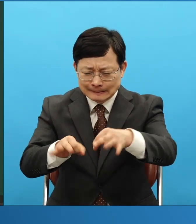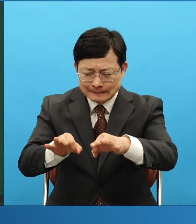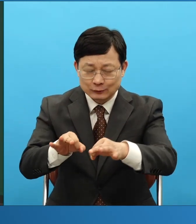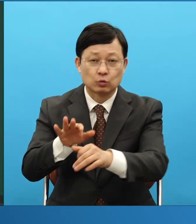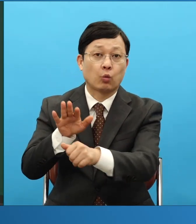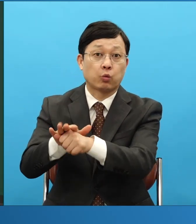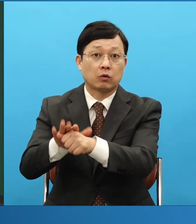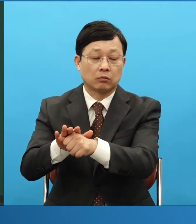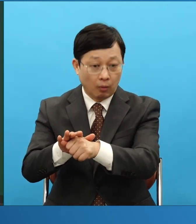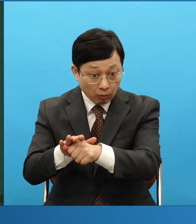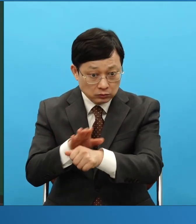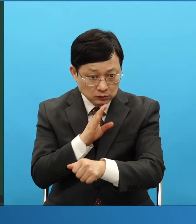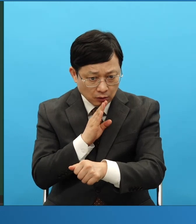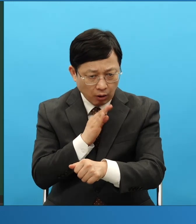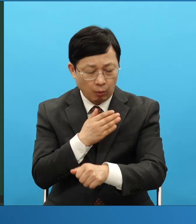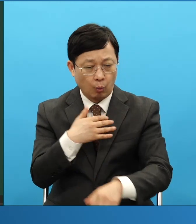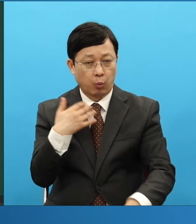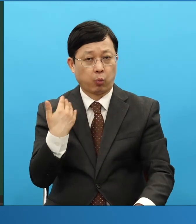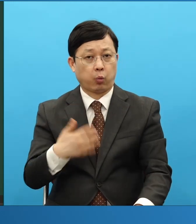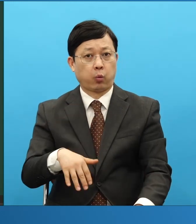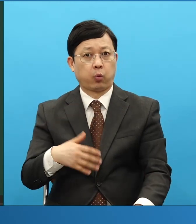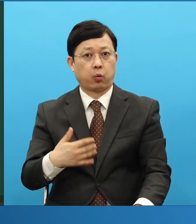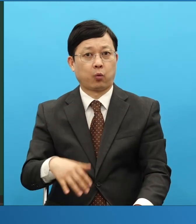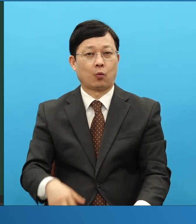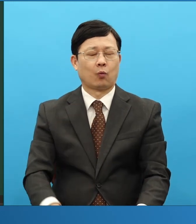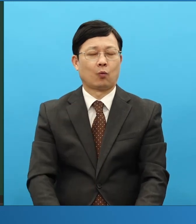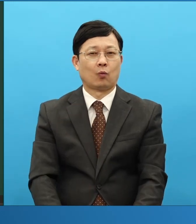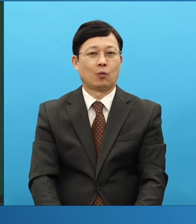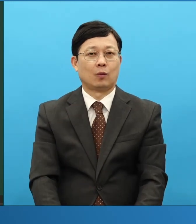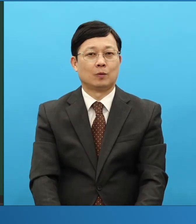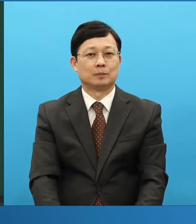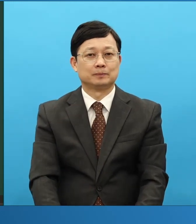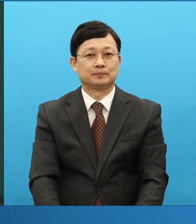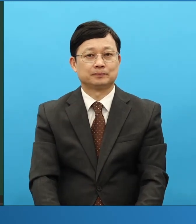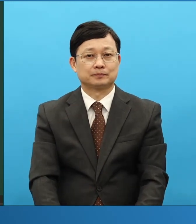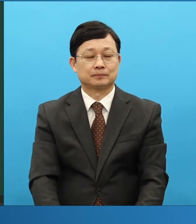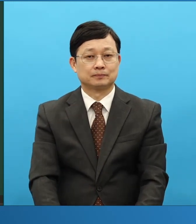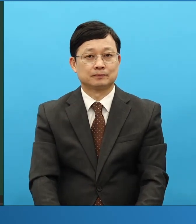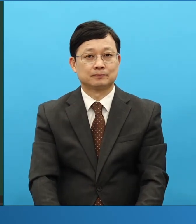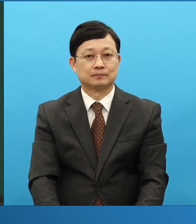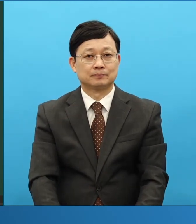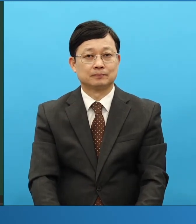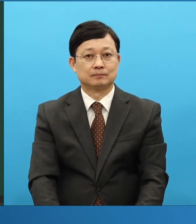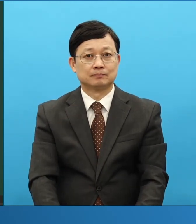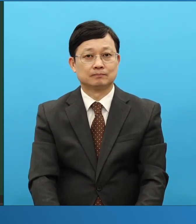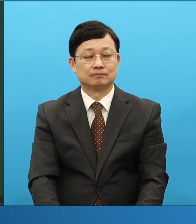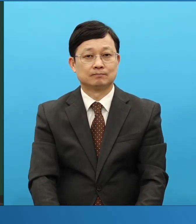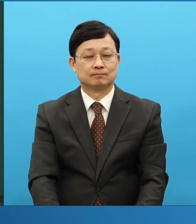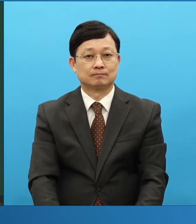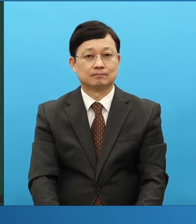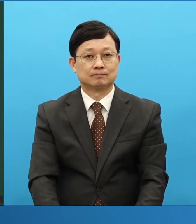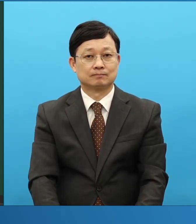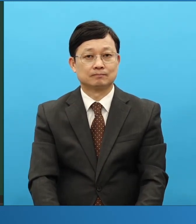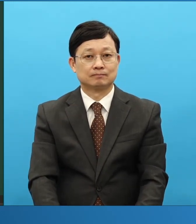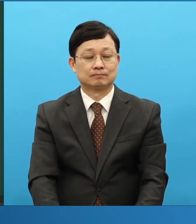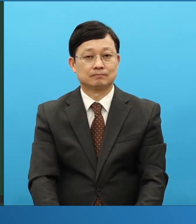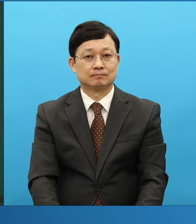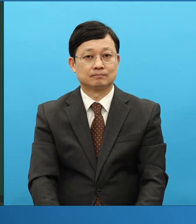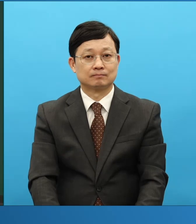모아가지고 이렇게 친구가 근데 보금이 있는